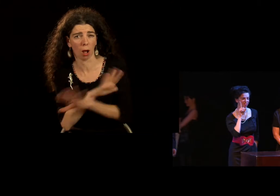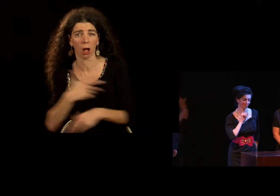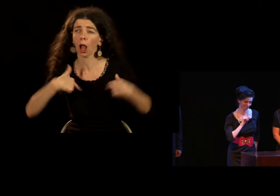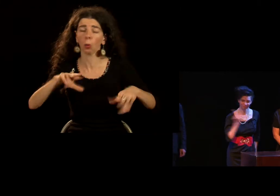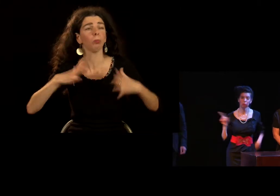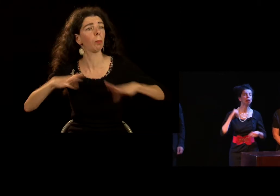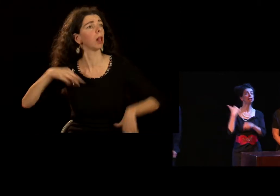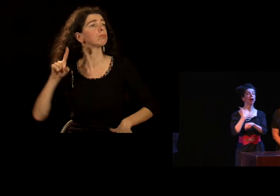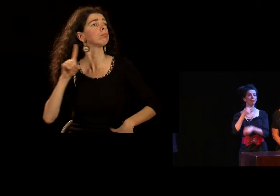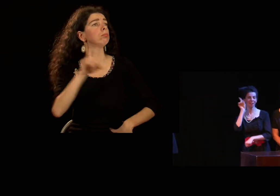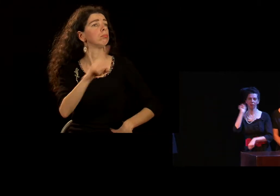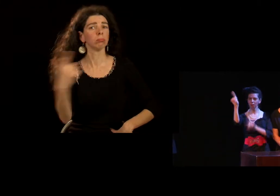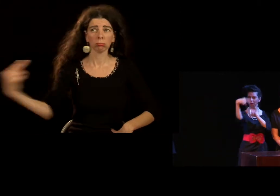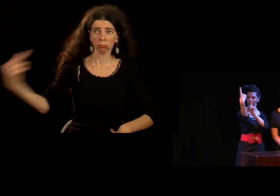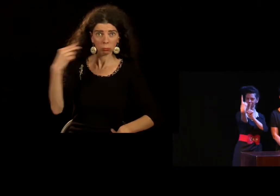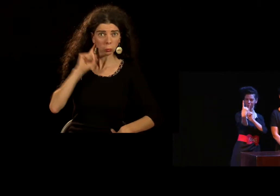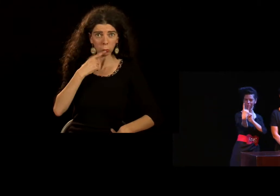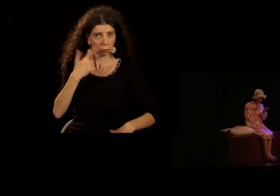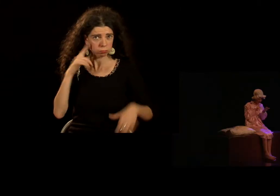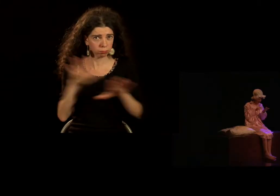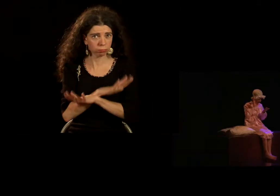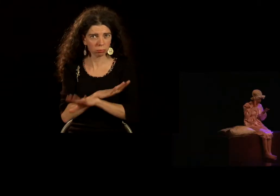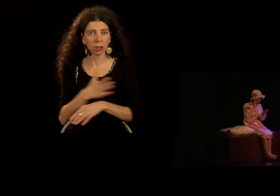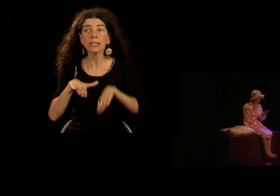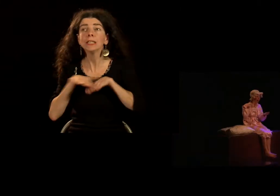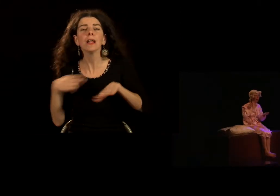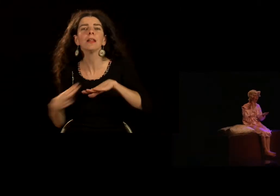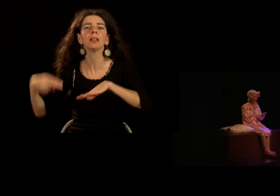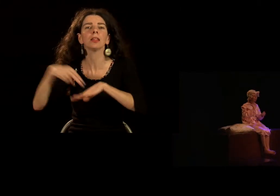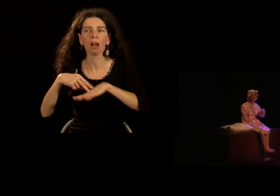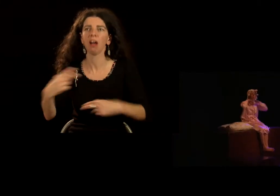Là, en montant sur scène, on voit que je suis sourde, que j'utilise la langue des signes.